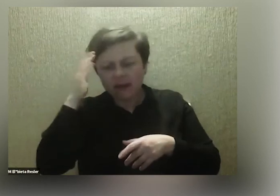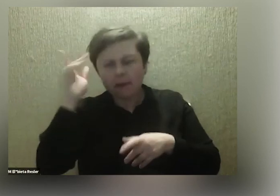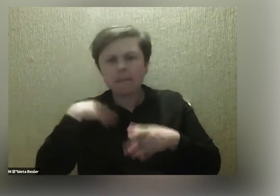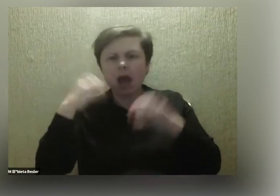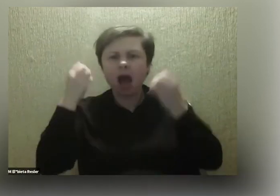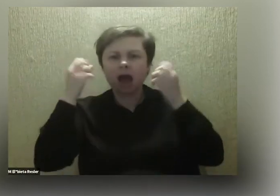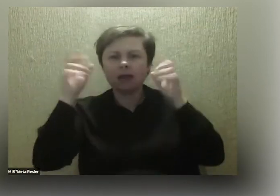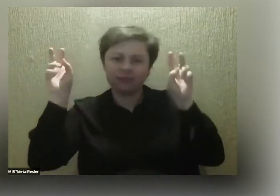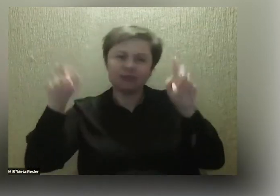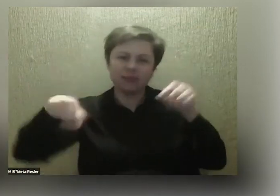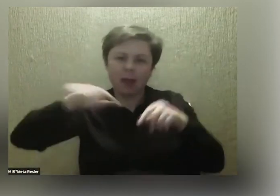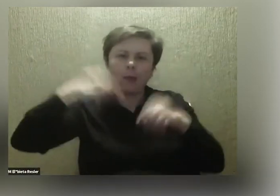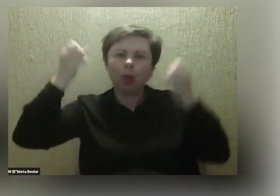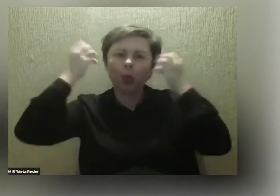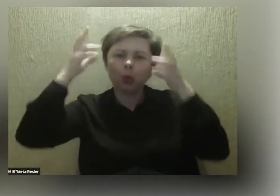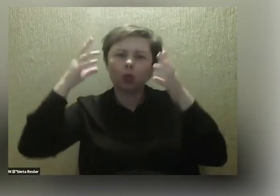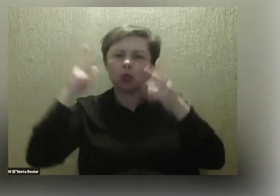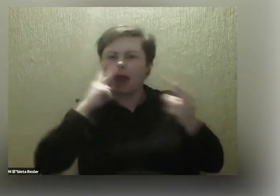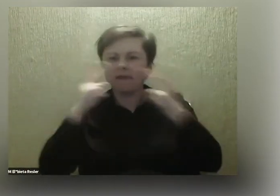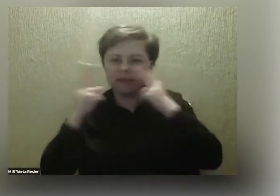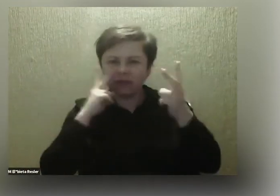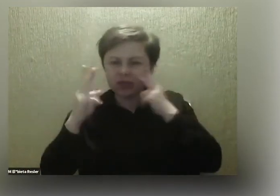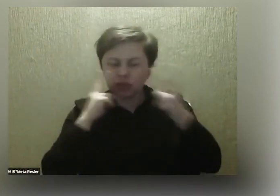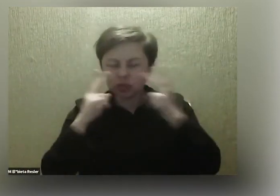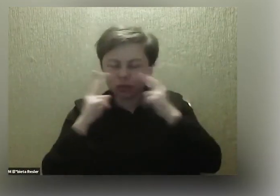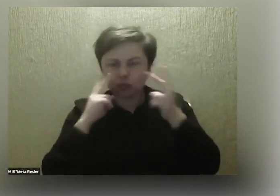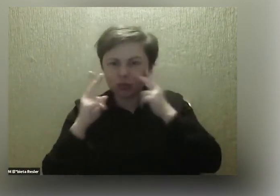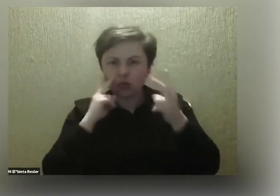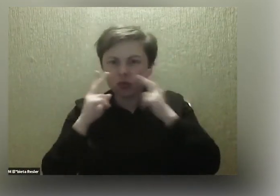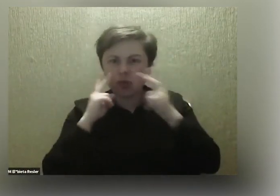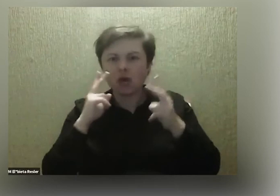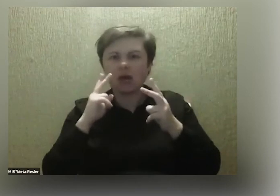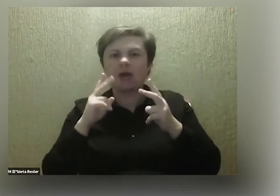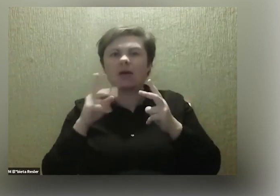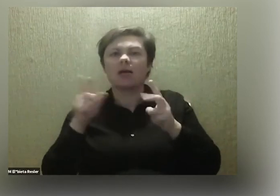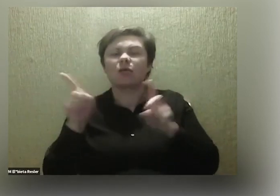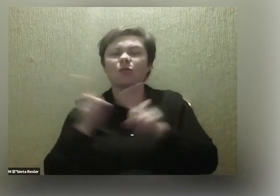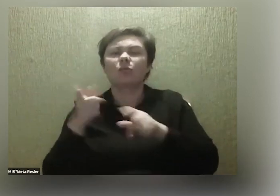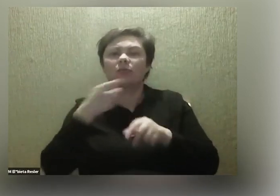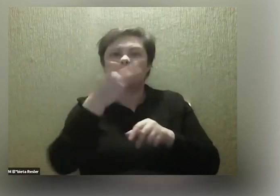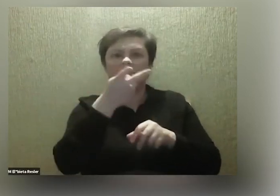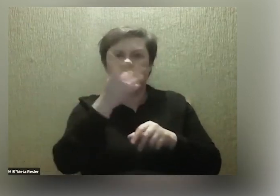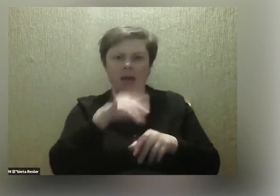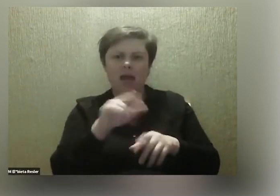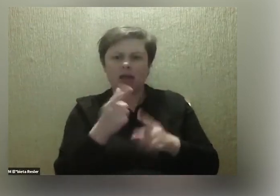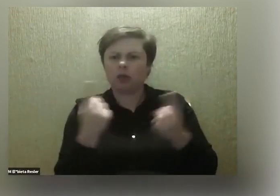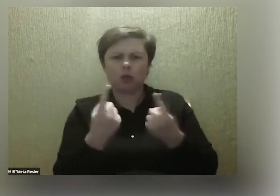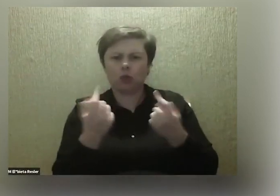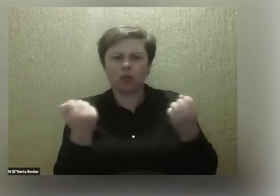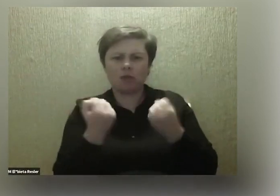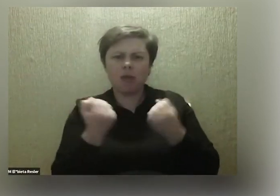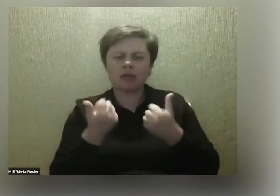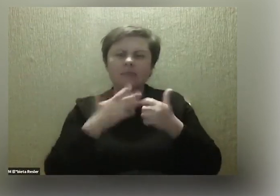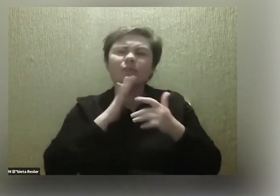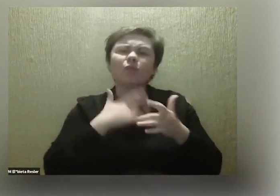wizualna. Bo wygląda to na jakąś po prostu super moc, którą macie. Tego spokoju